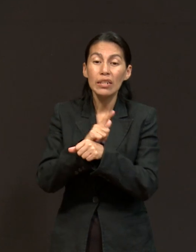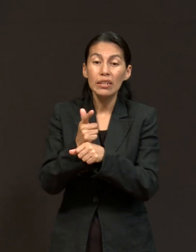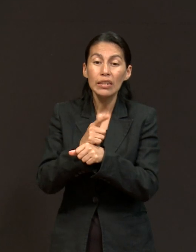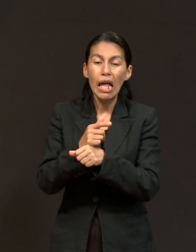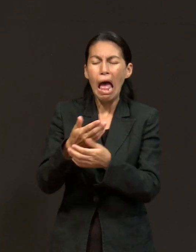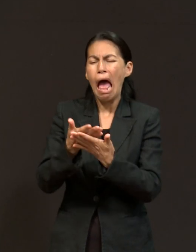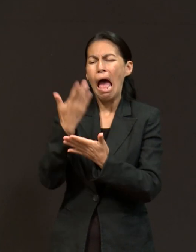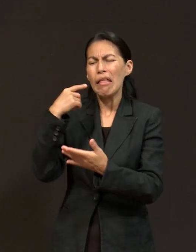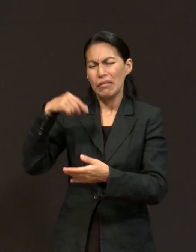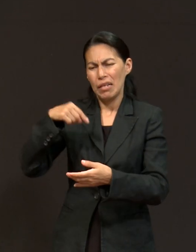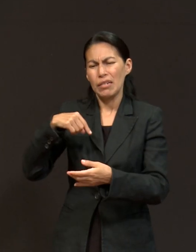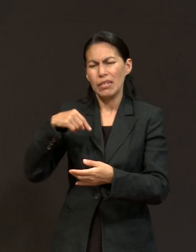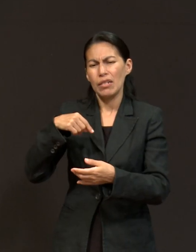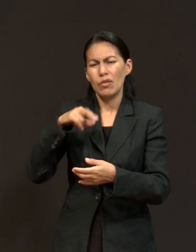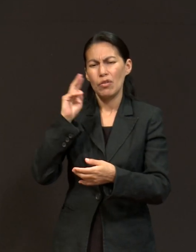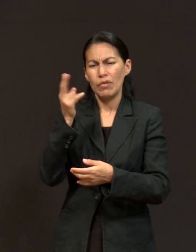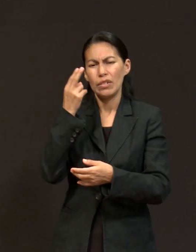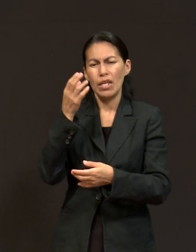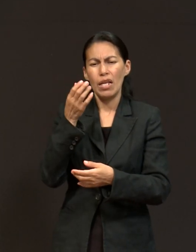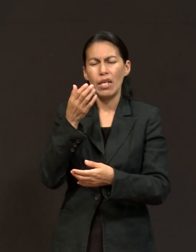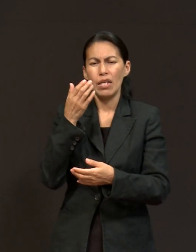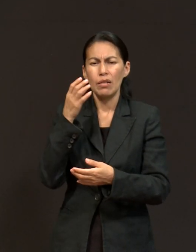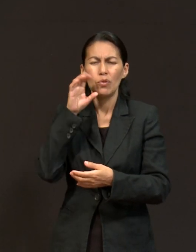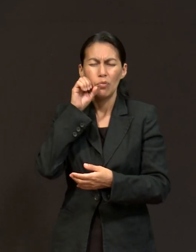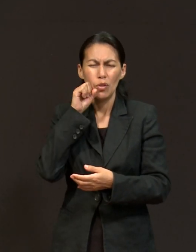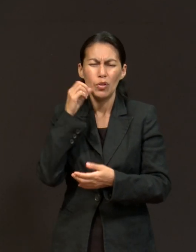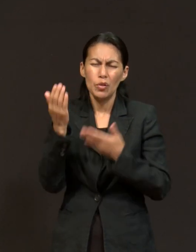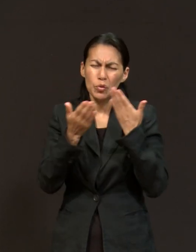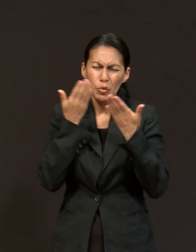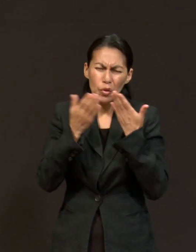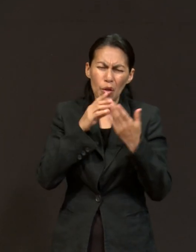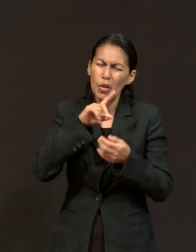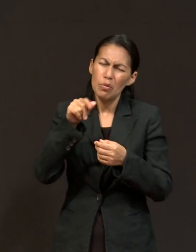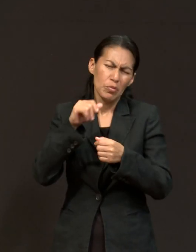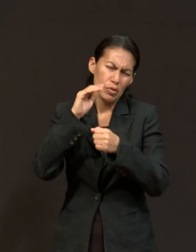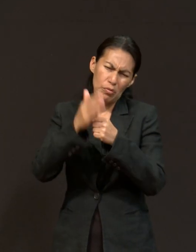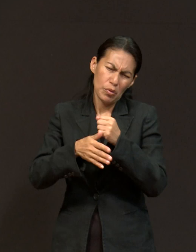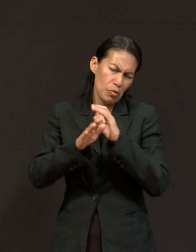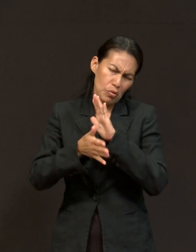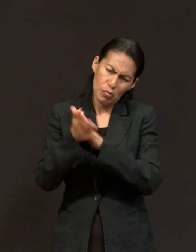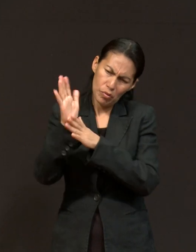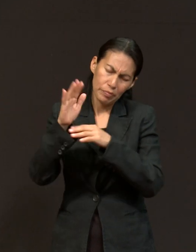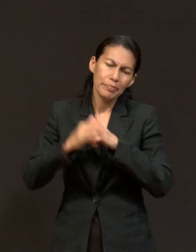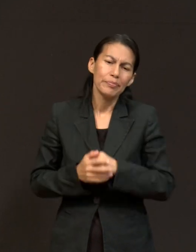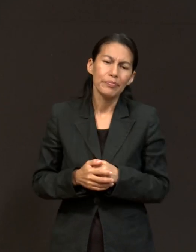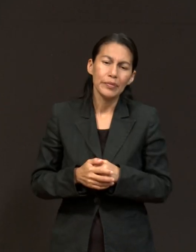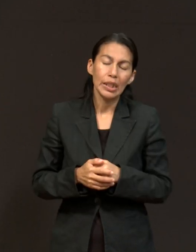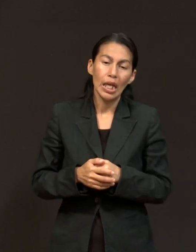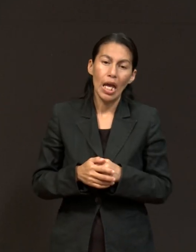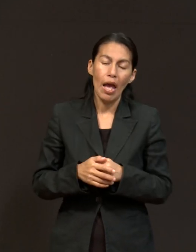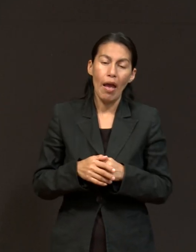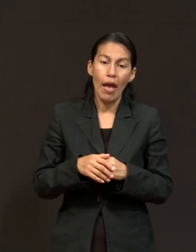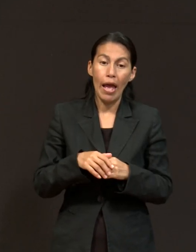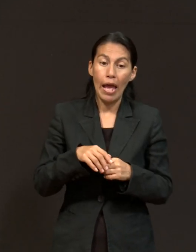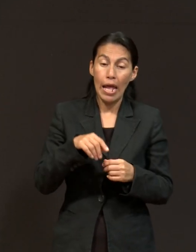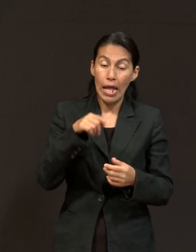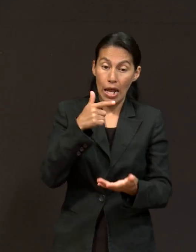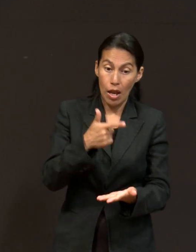de hecho es egresada de aquí, y posteriormente la llevamos a la iglesia también. En lo que iba del piso 1 al piso